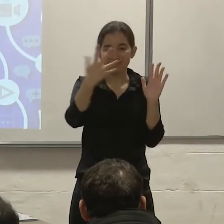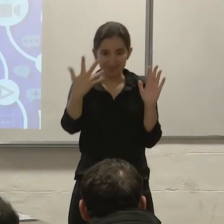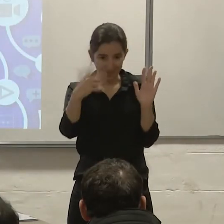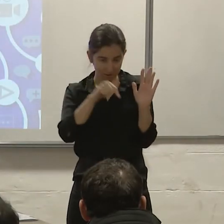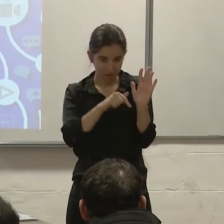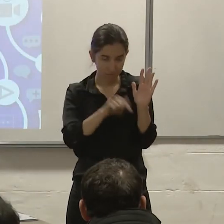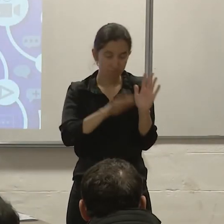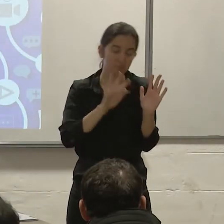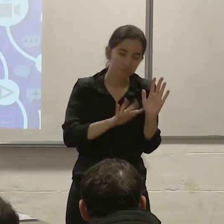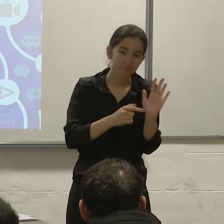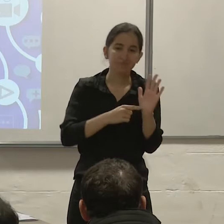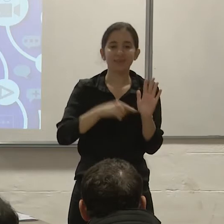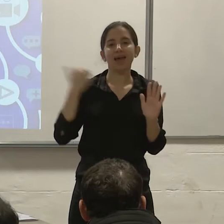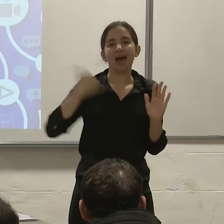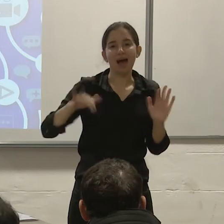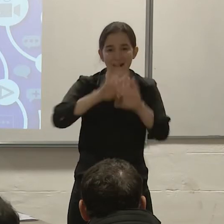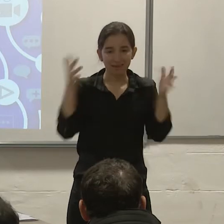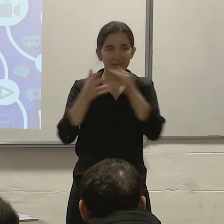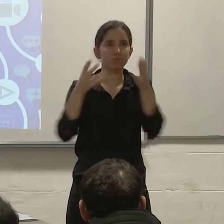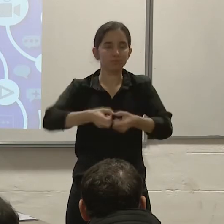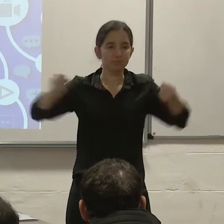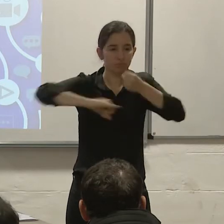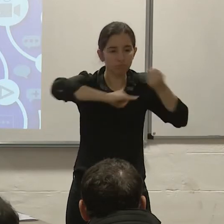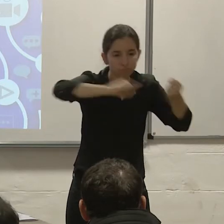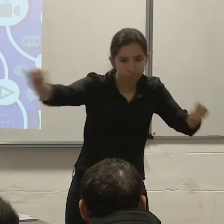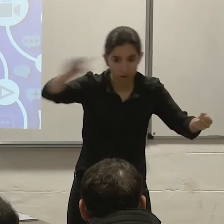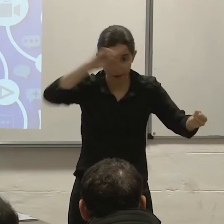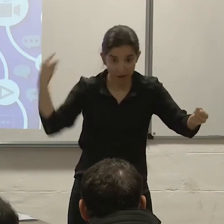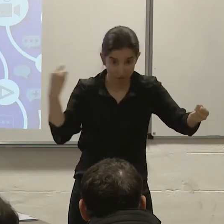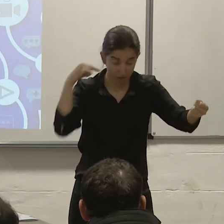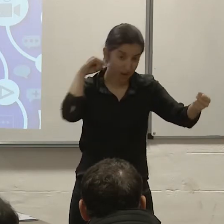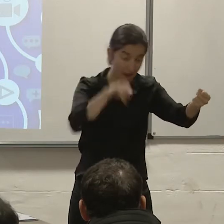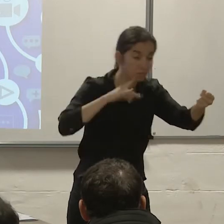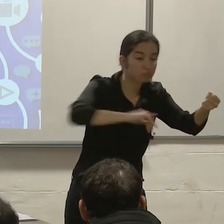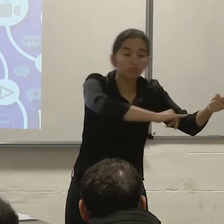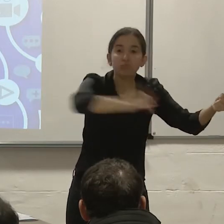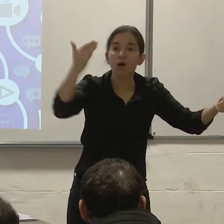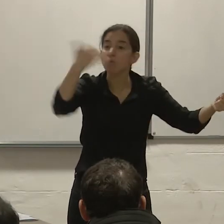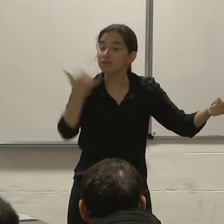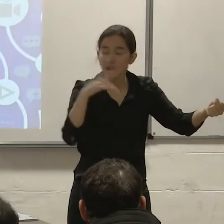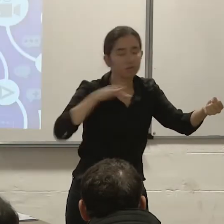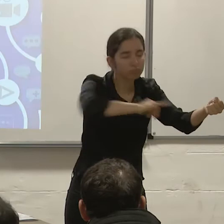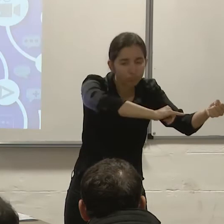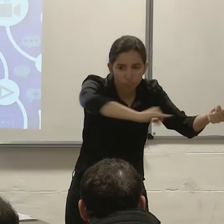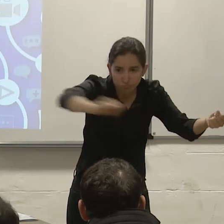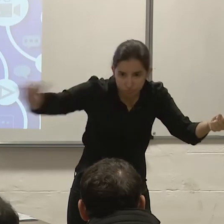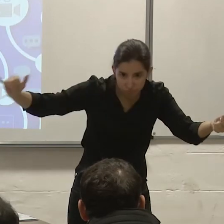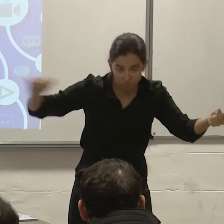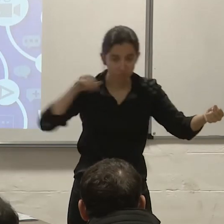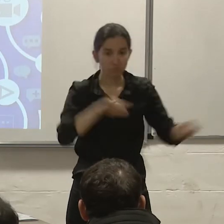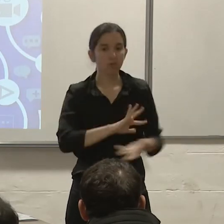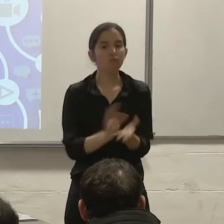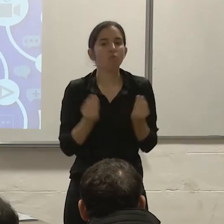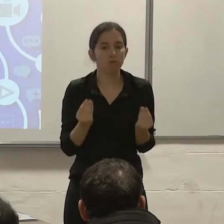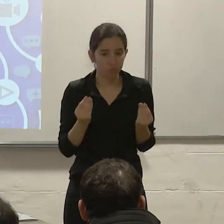y de medios de comunicación de las provincias involucradas. Esta convocatoria se realizó en soporte escrito, en audio y en